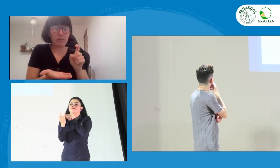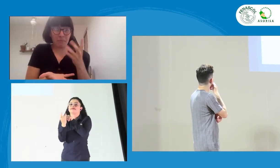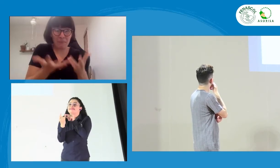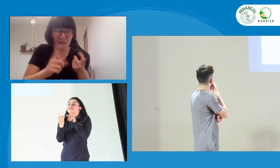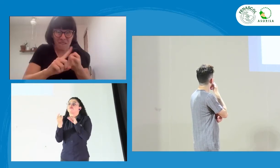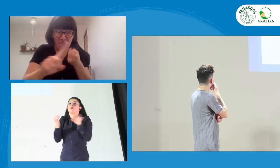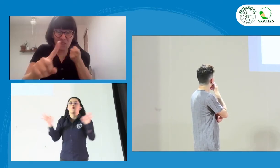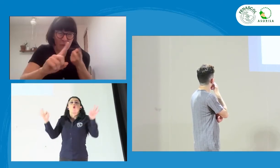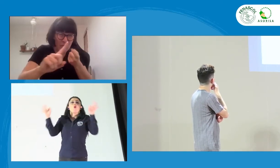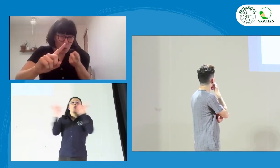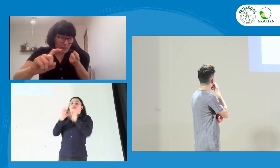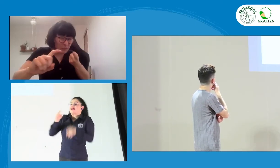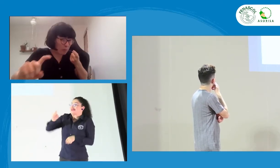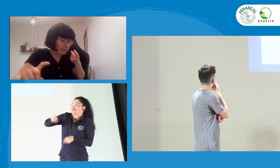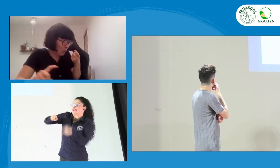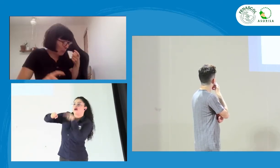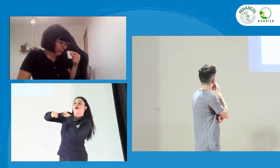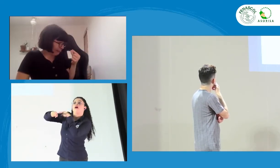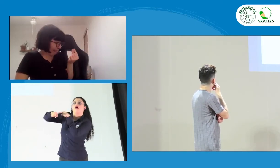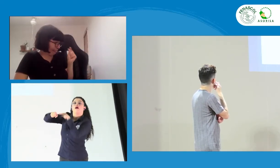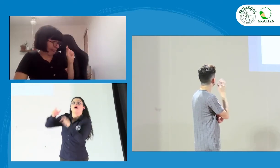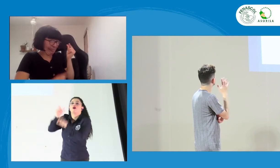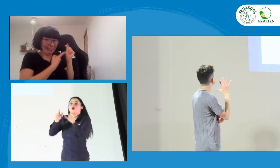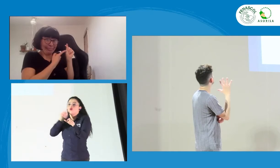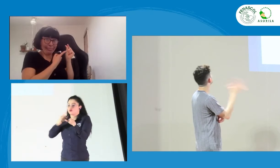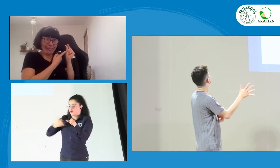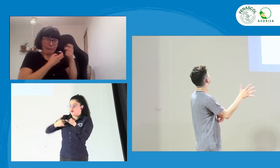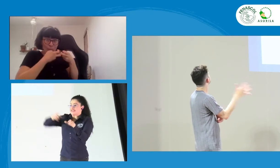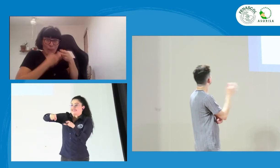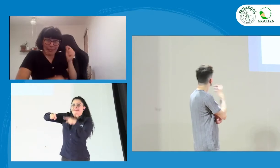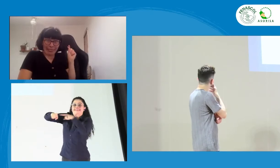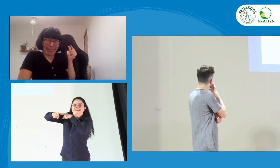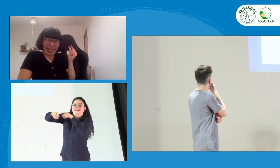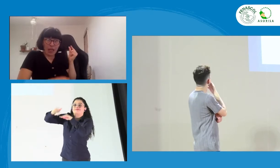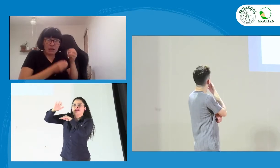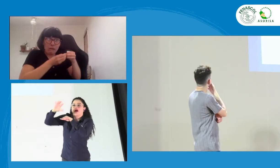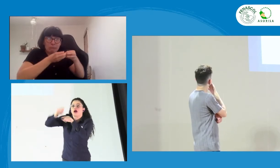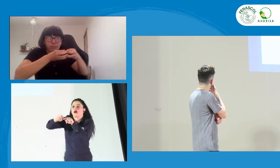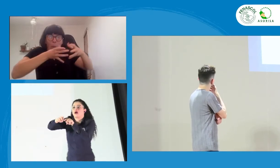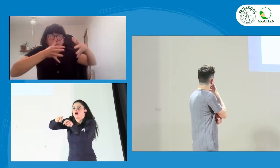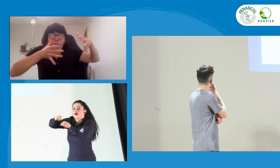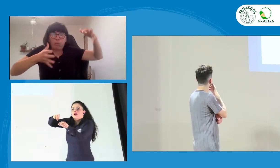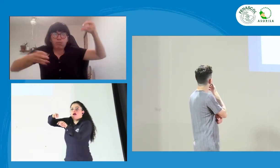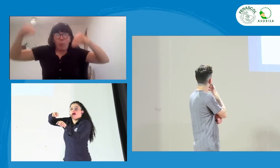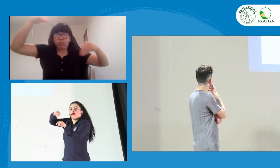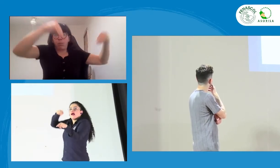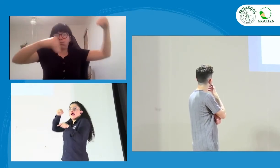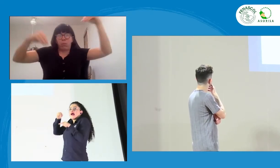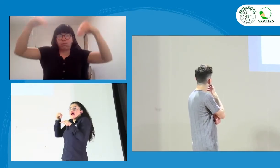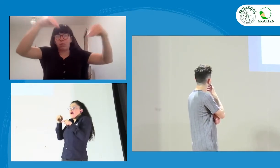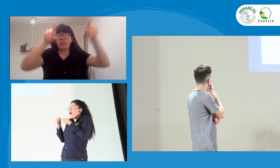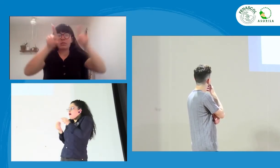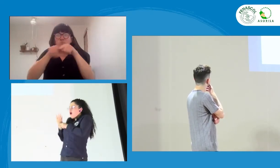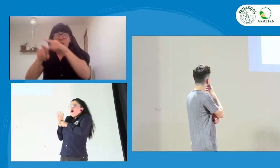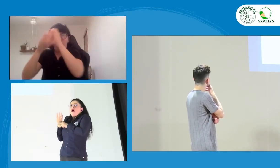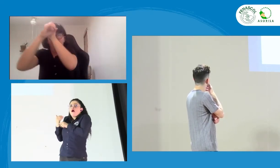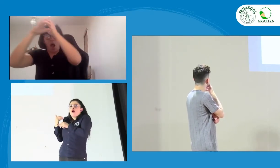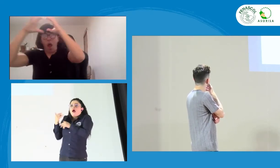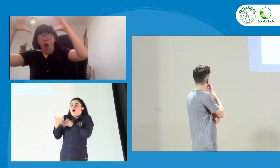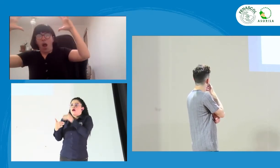una inquietud sobre algo, una inquietud de alguien, hay que recabar en qué es lo que está pasando. ¿Cuál es el problema?